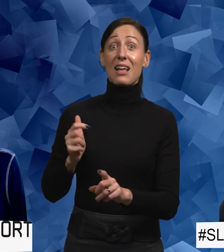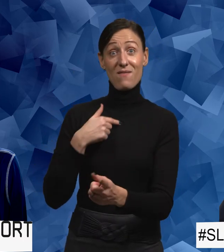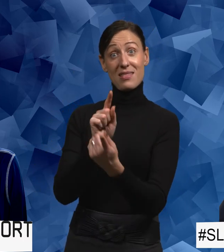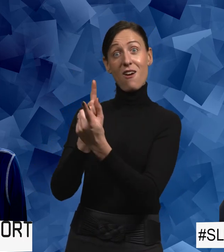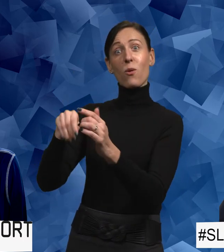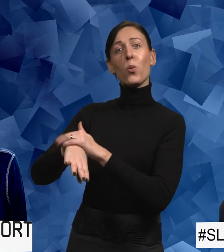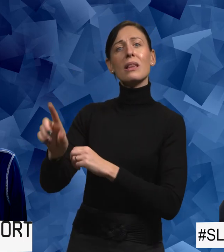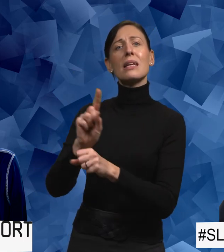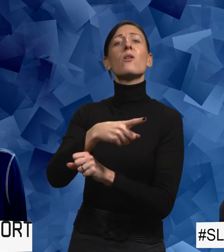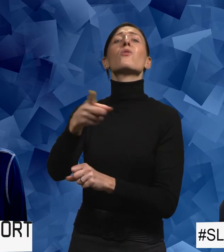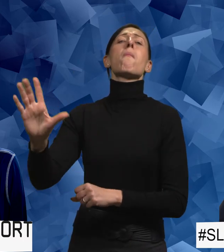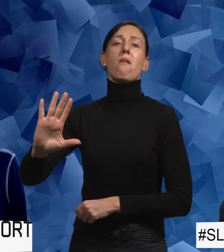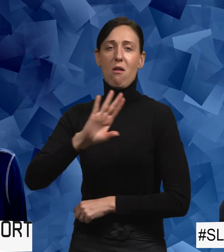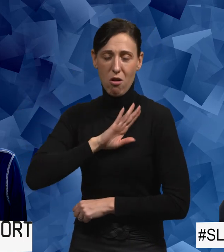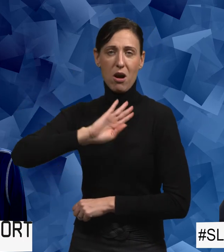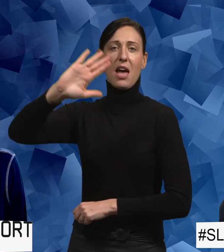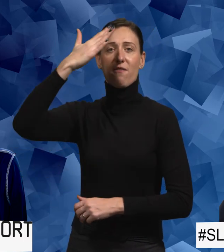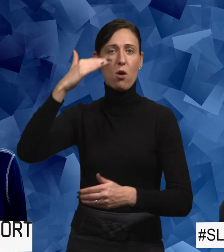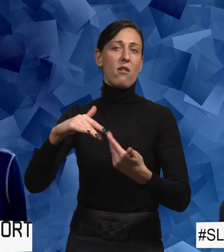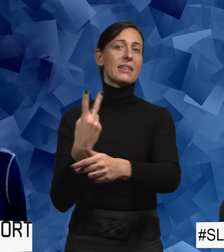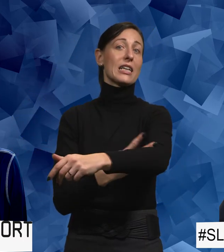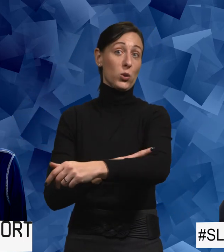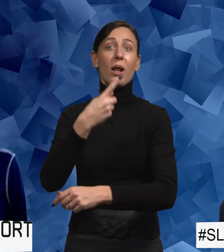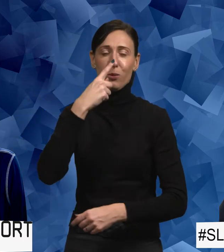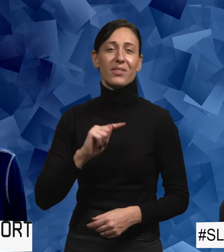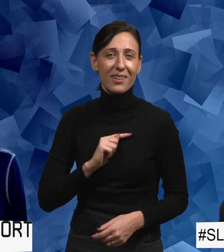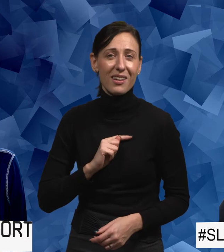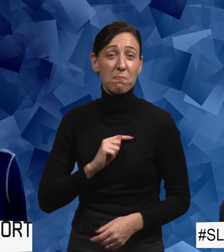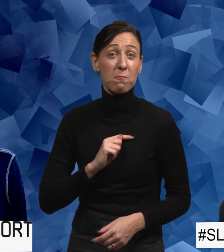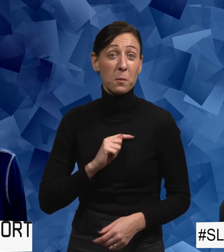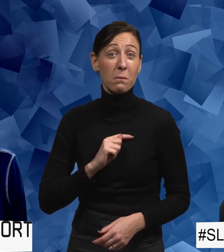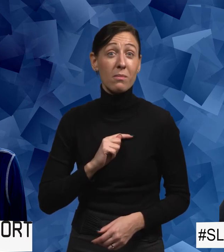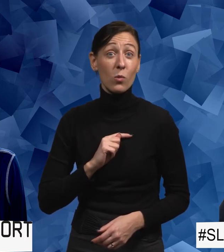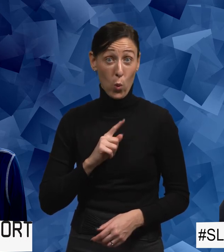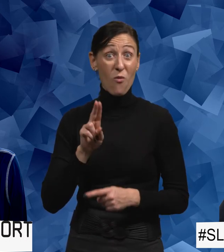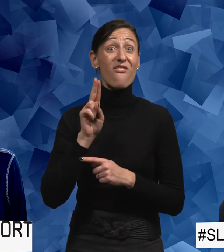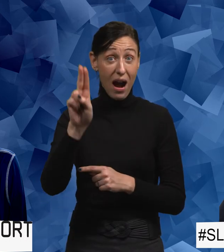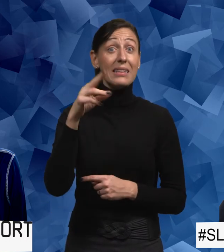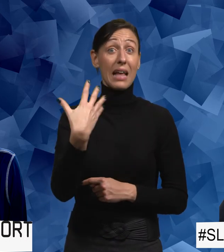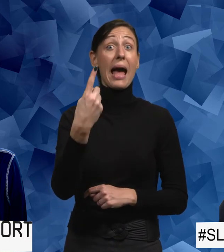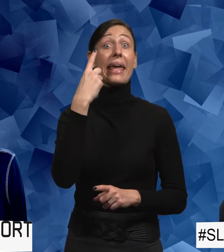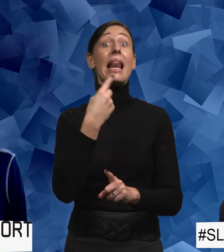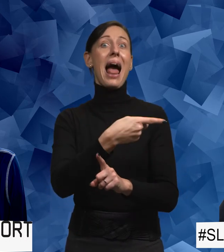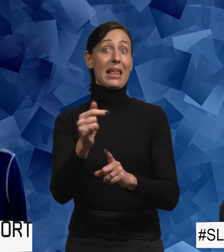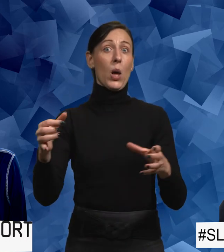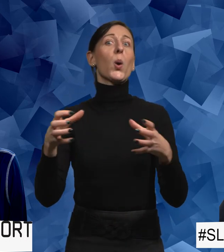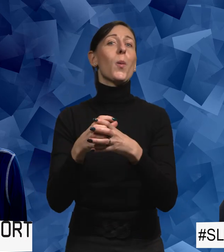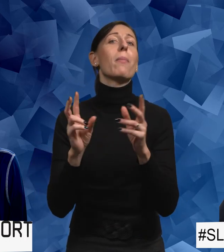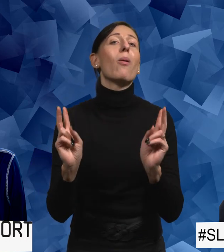träffade under den tiden hade erfarenheter av sexuell utsatthet. Och det hade faktiskt killarna jag träffade i